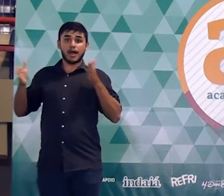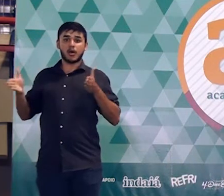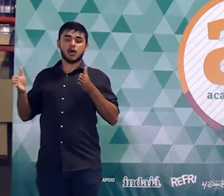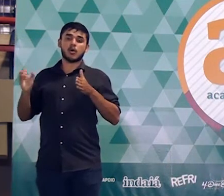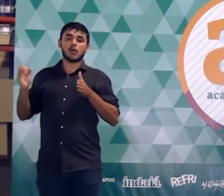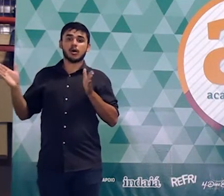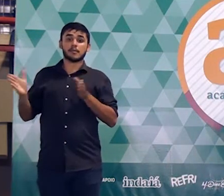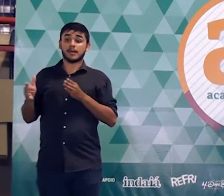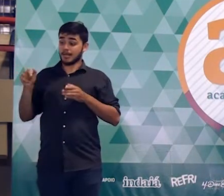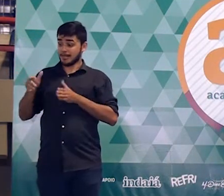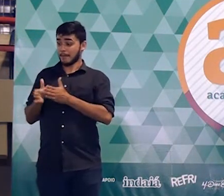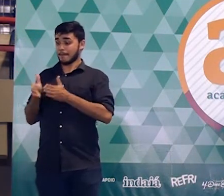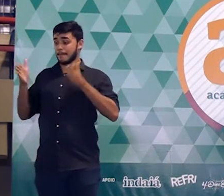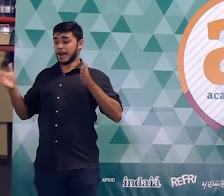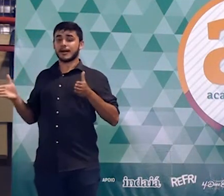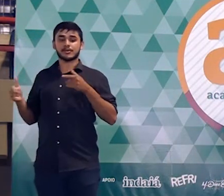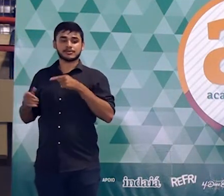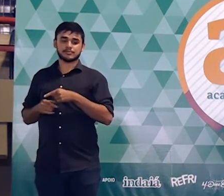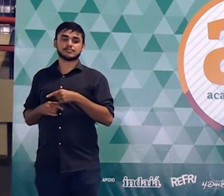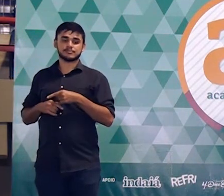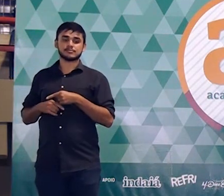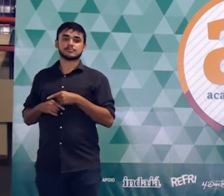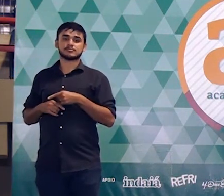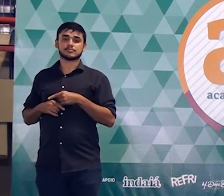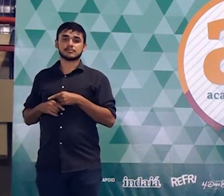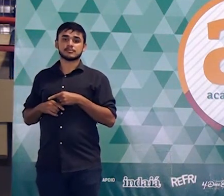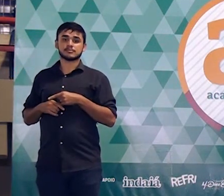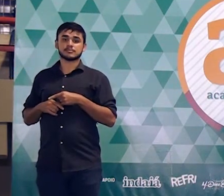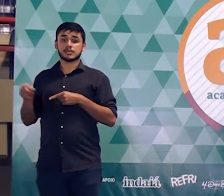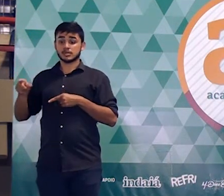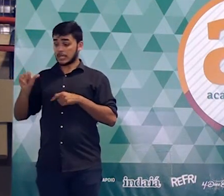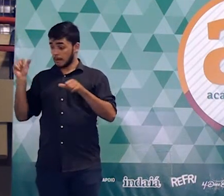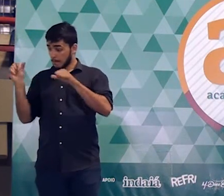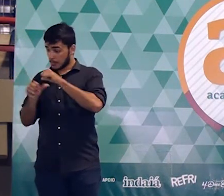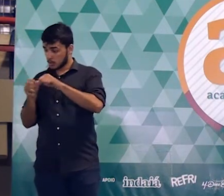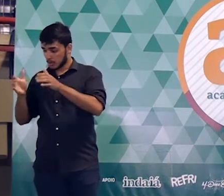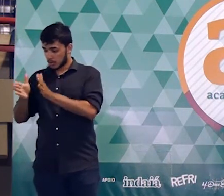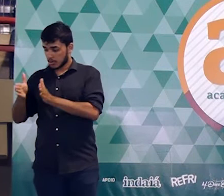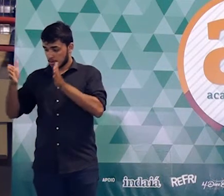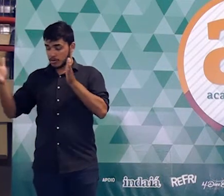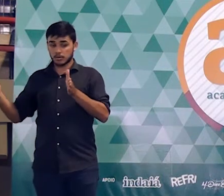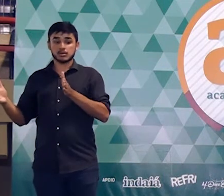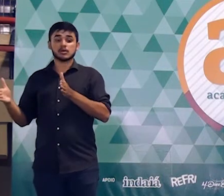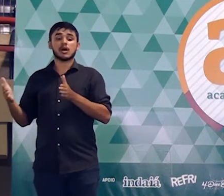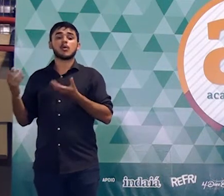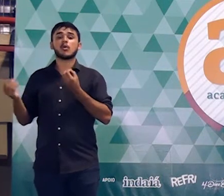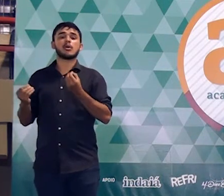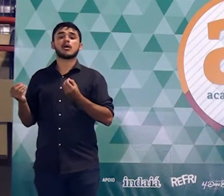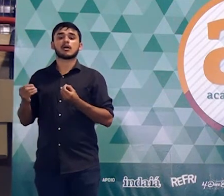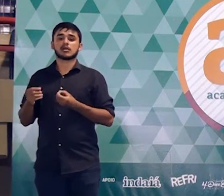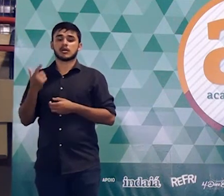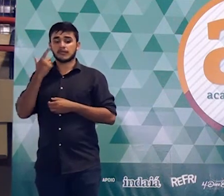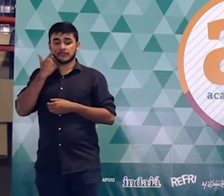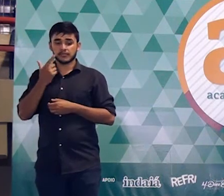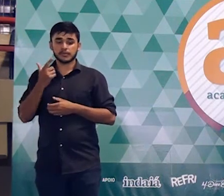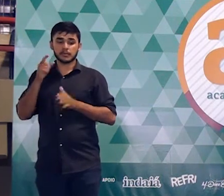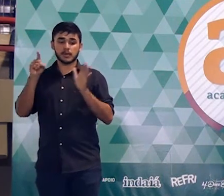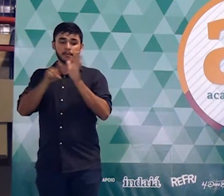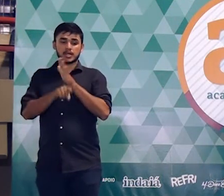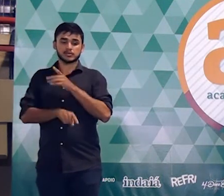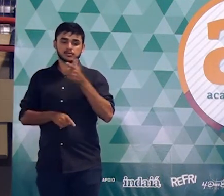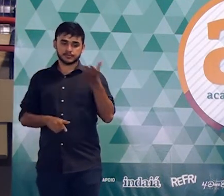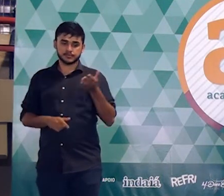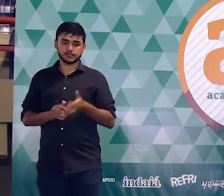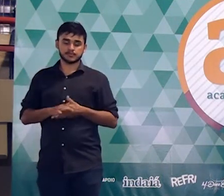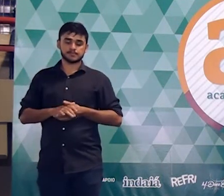maior do que a anterior. Então, a alteração que teve foi um aumento. Foi um aumento de quanto? Aí é só você subtrair uma área